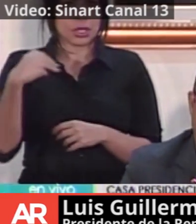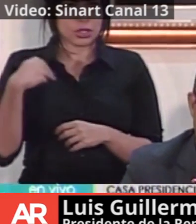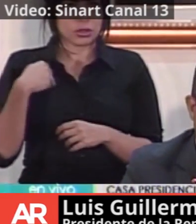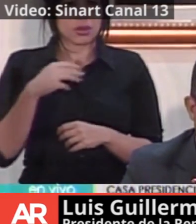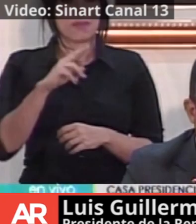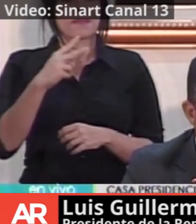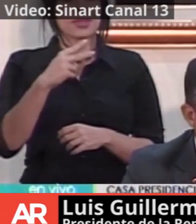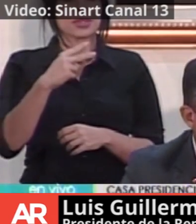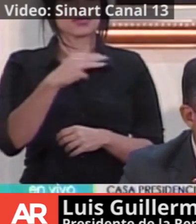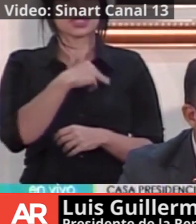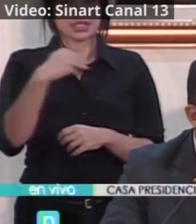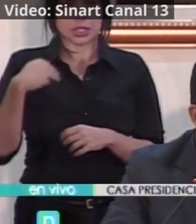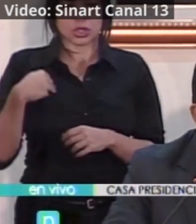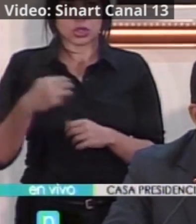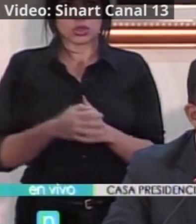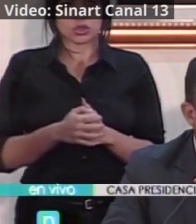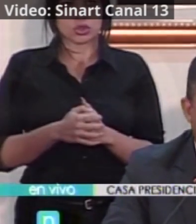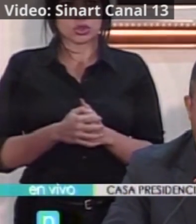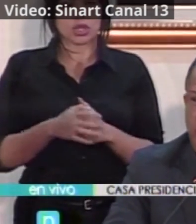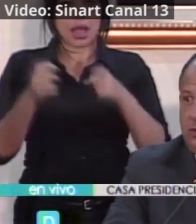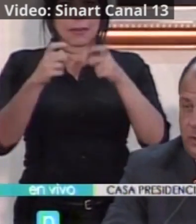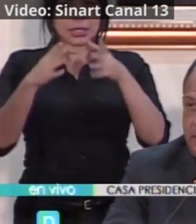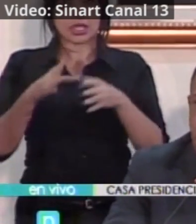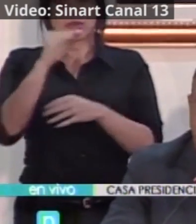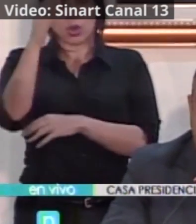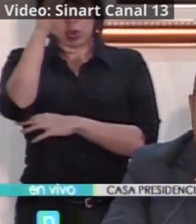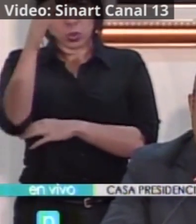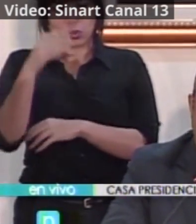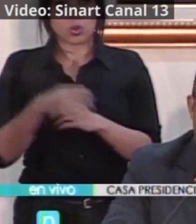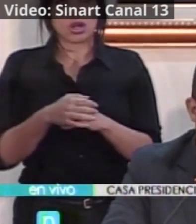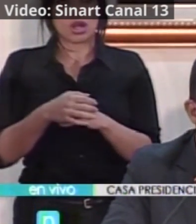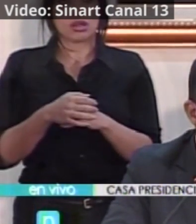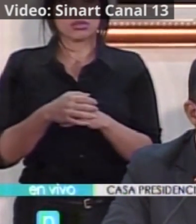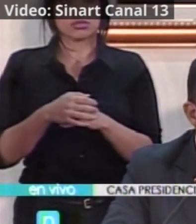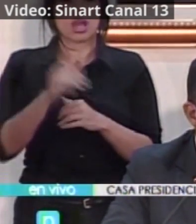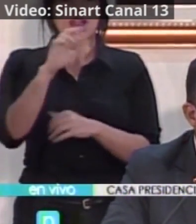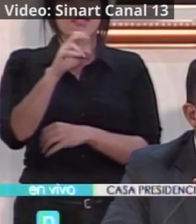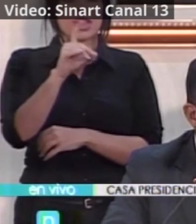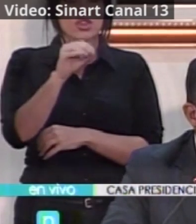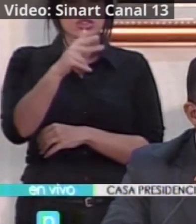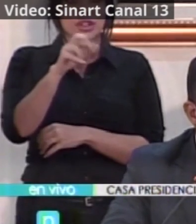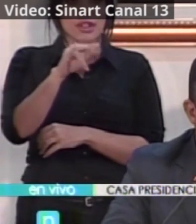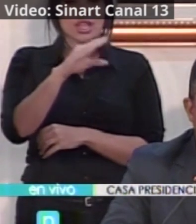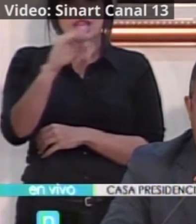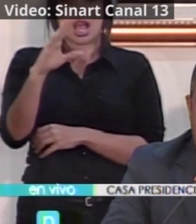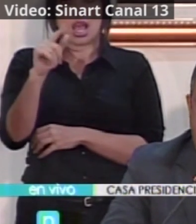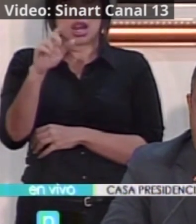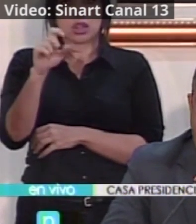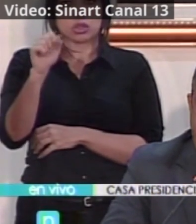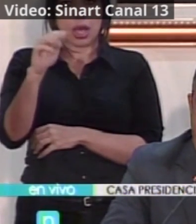administrativos y de cultura, el señor Alfredo Chavarría y Luis Carlos Amador,